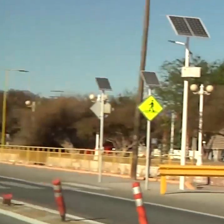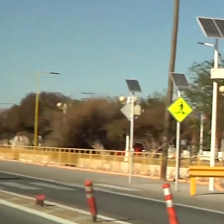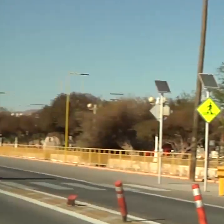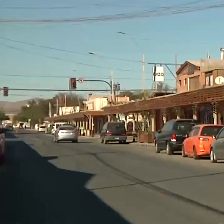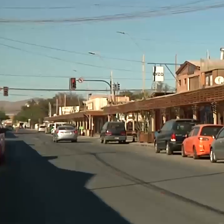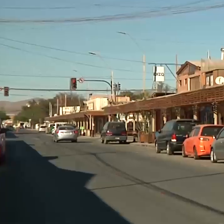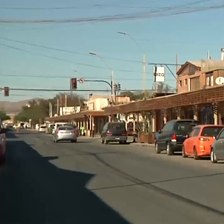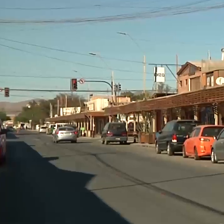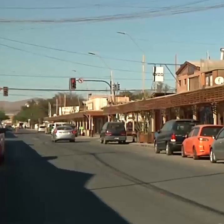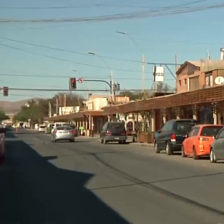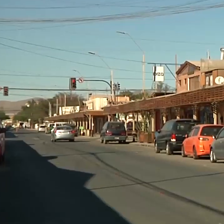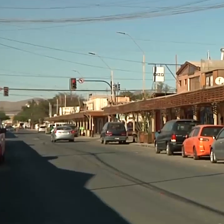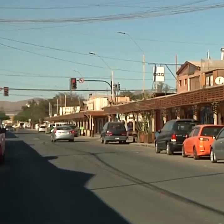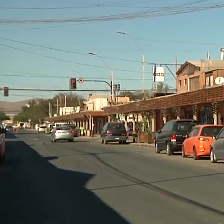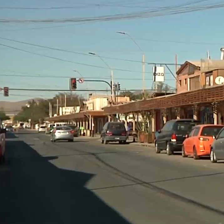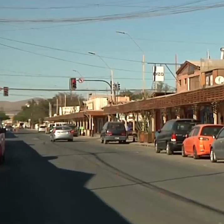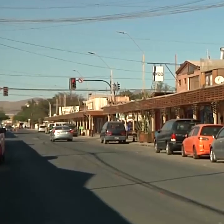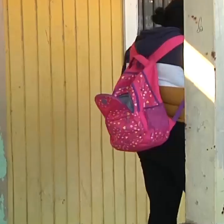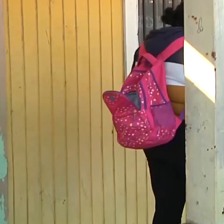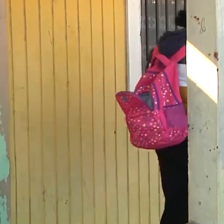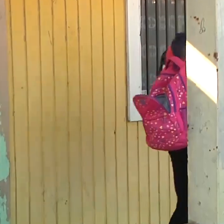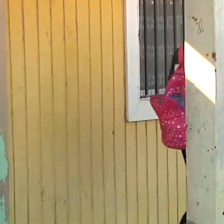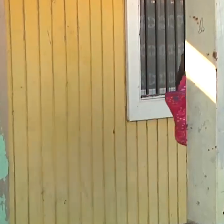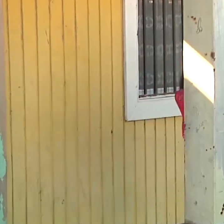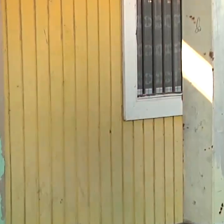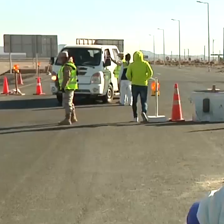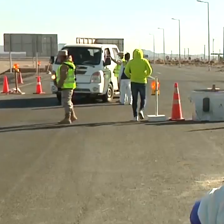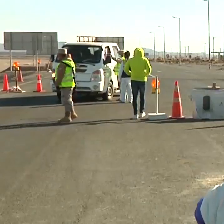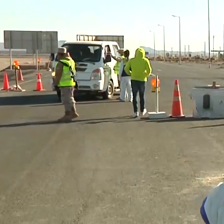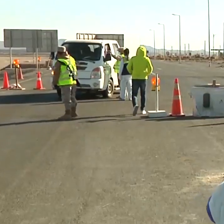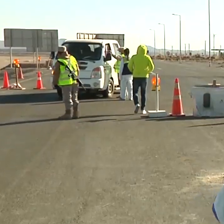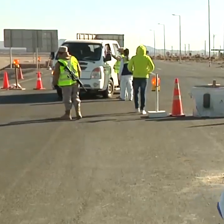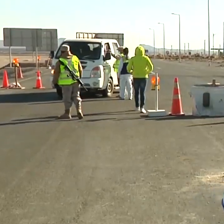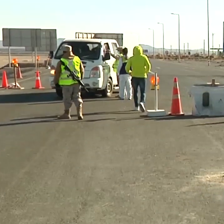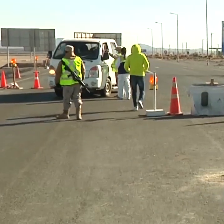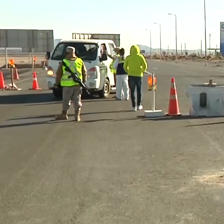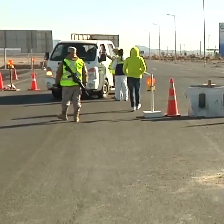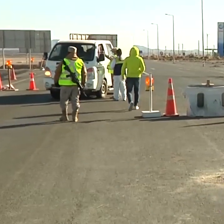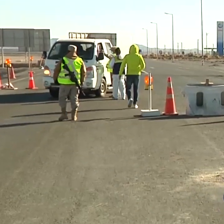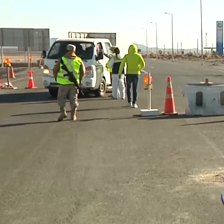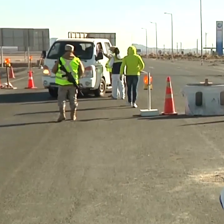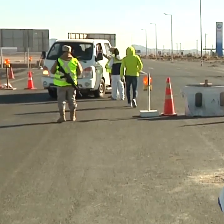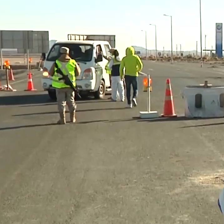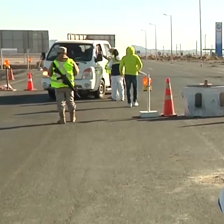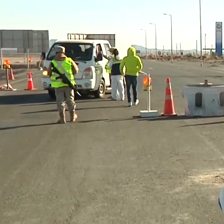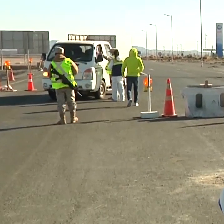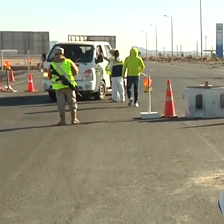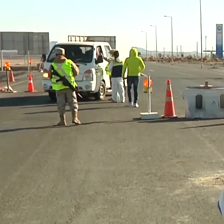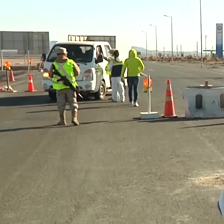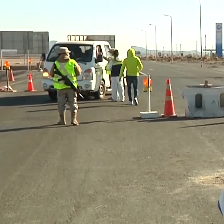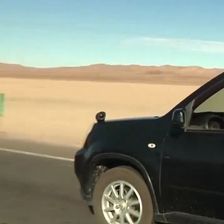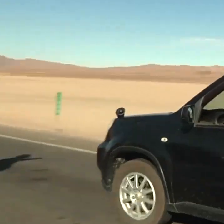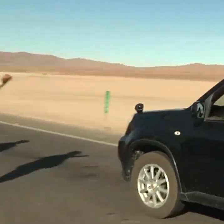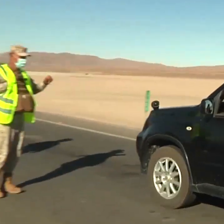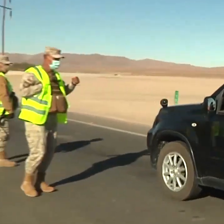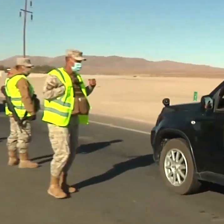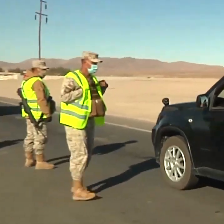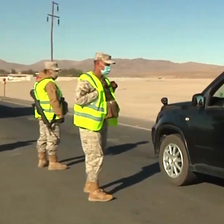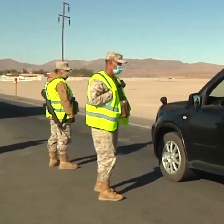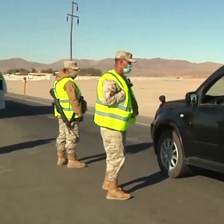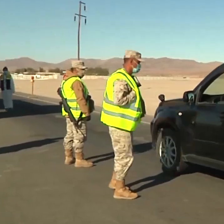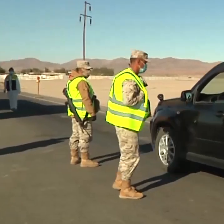contagio del COVID. Por lo tanto, se efectuarán sanitizaciones, se efectuarán